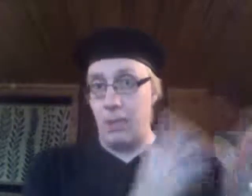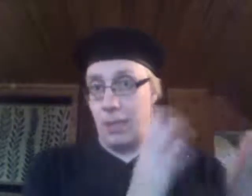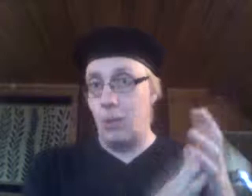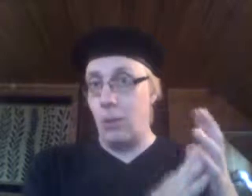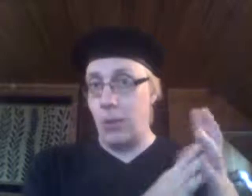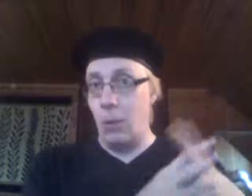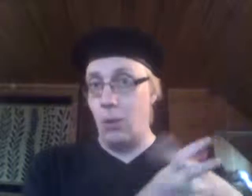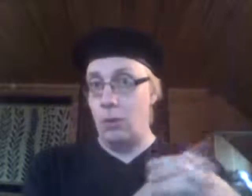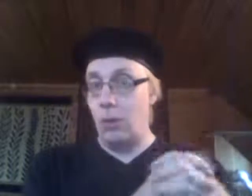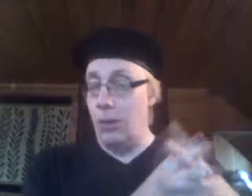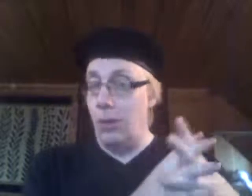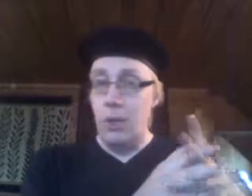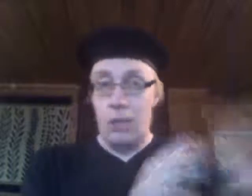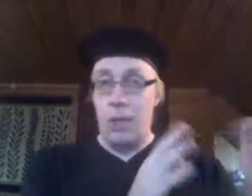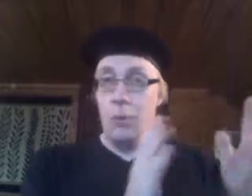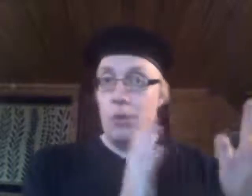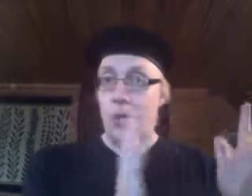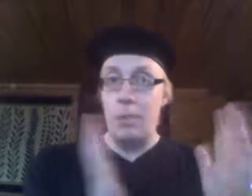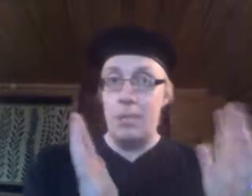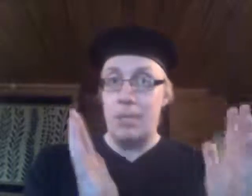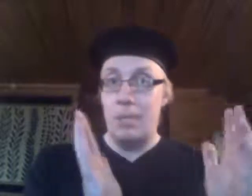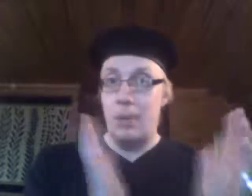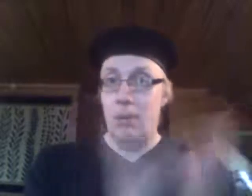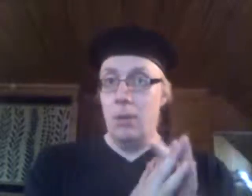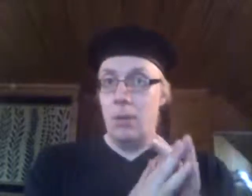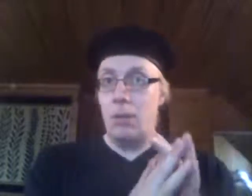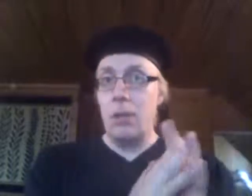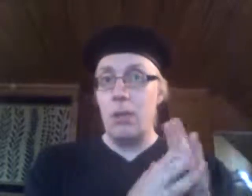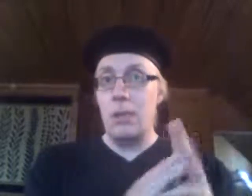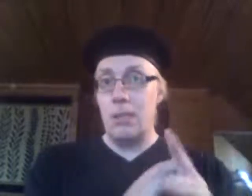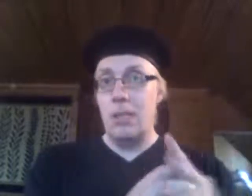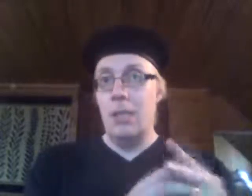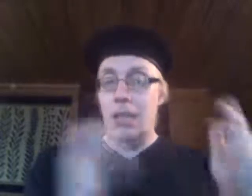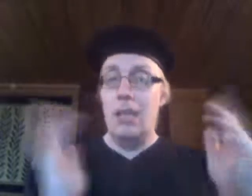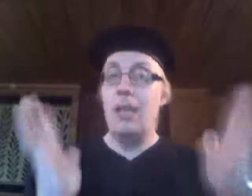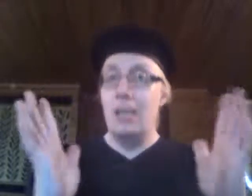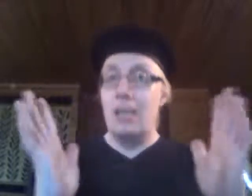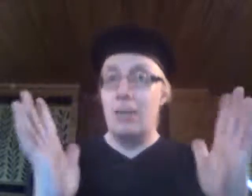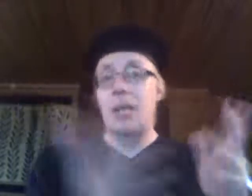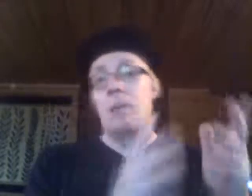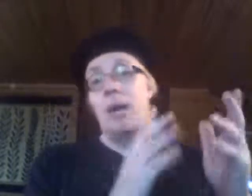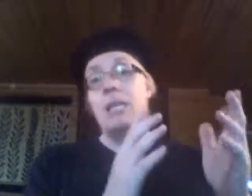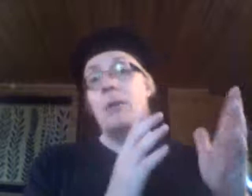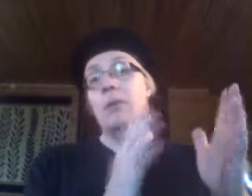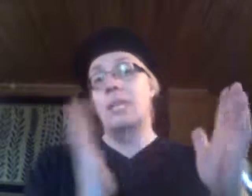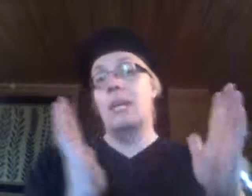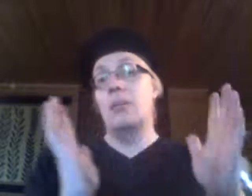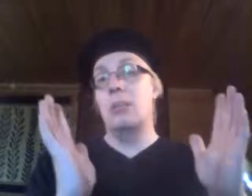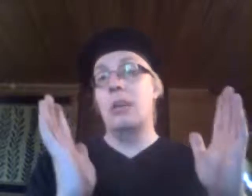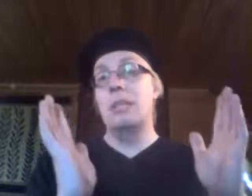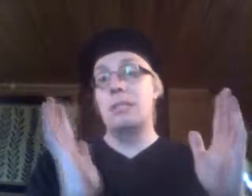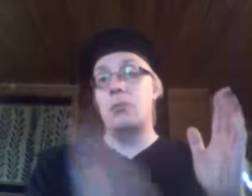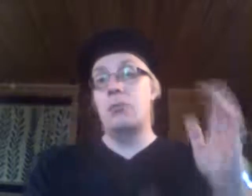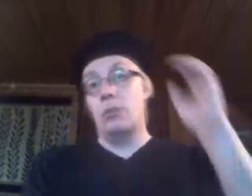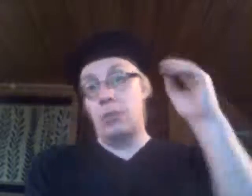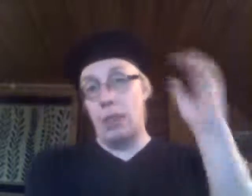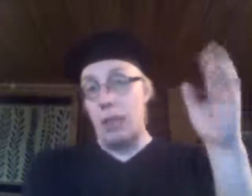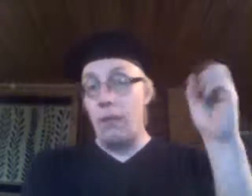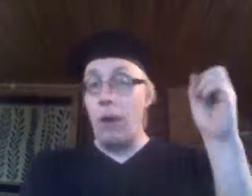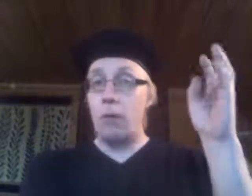vaikka se onkin Lontoon tai muita, mitä se sanoo. Korkeen taasin. Ja mainittakoon, että siinähän on se patsas justi, jossa se heti vauva